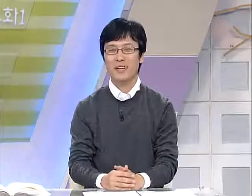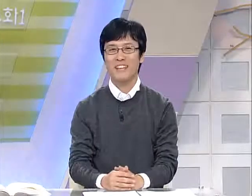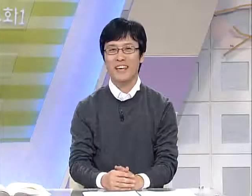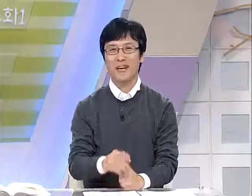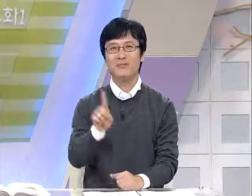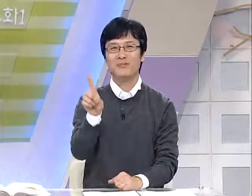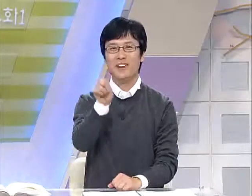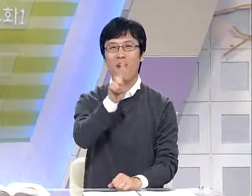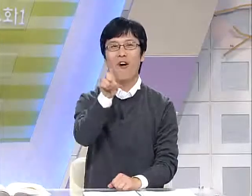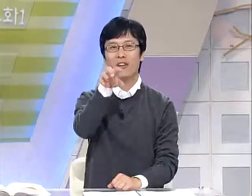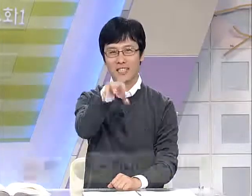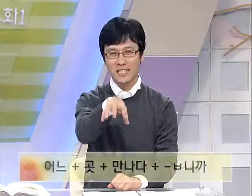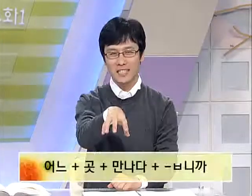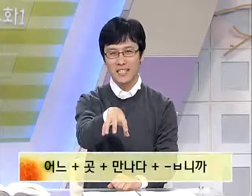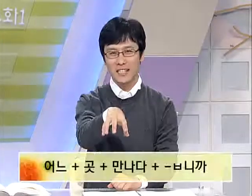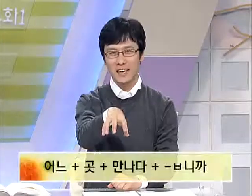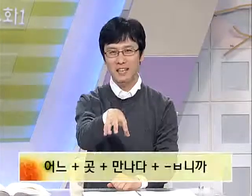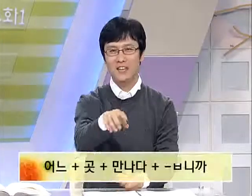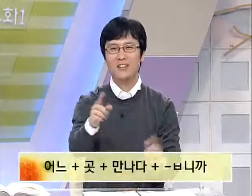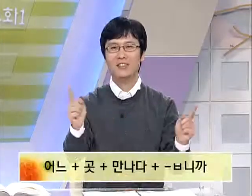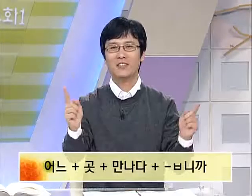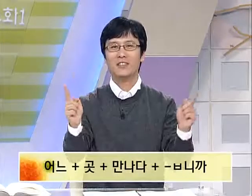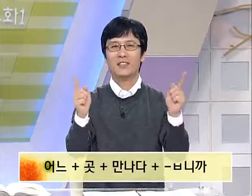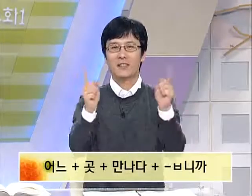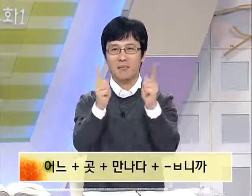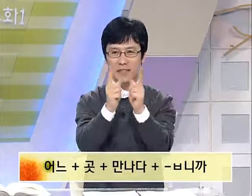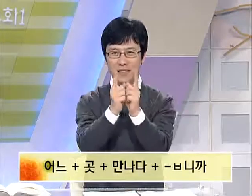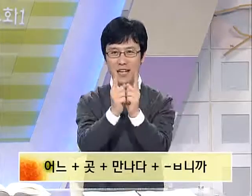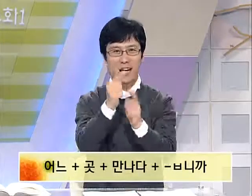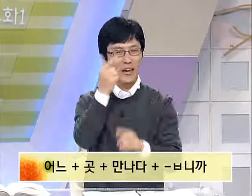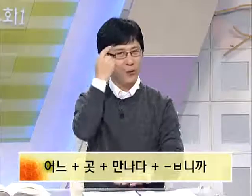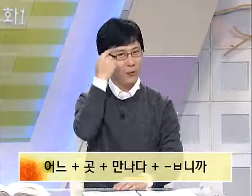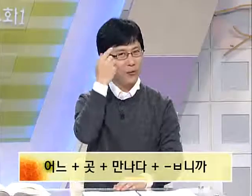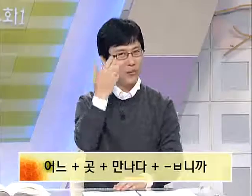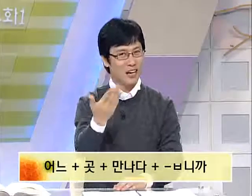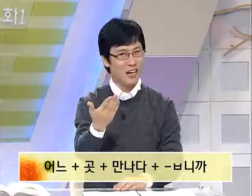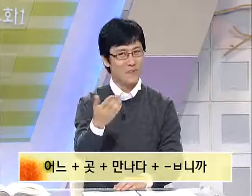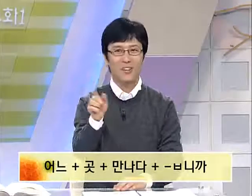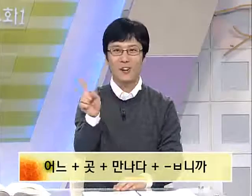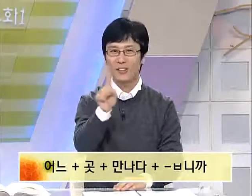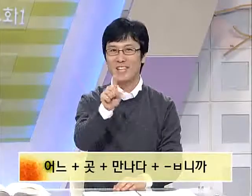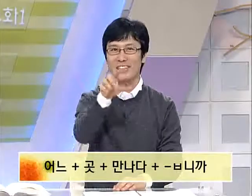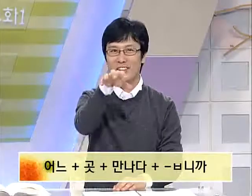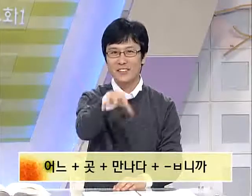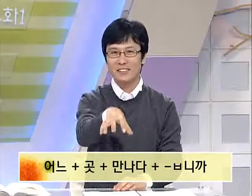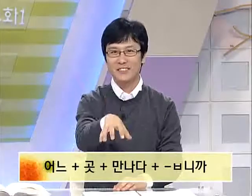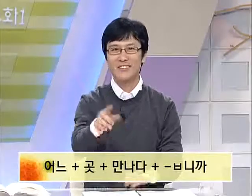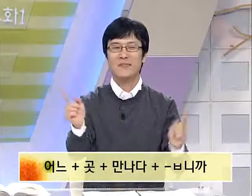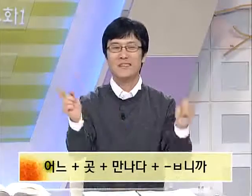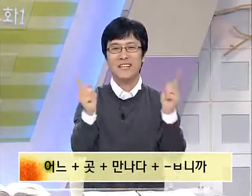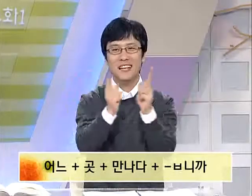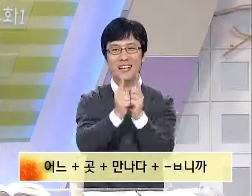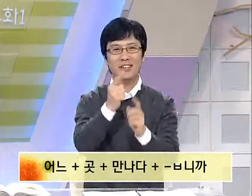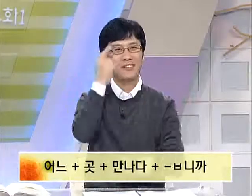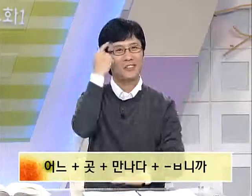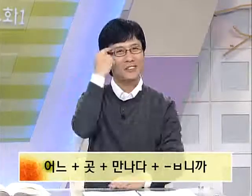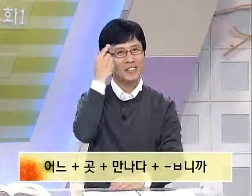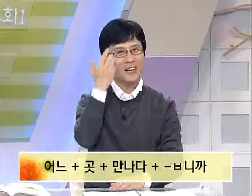되겠네요 어디에서 만날까요? 자, 어디에서 만날까요? 자,